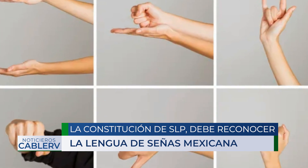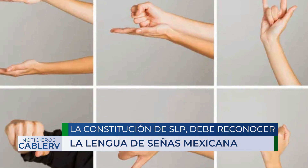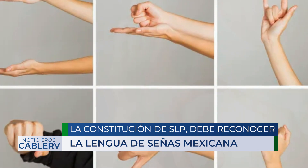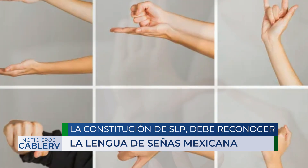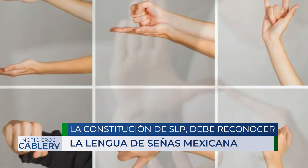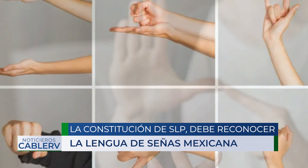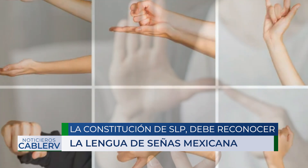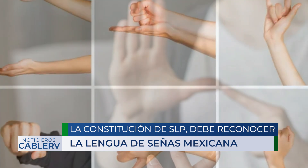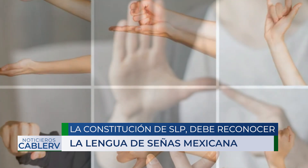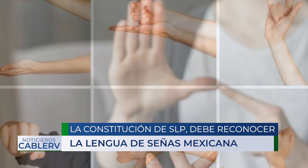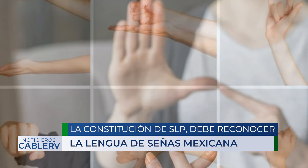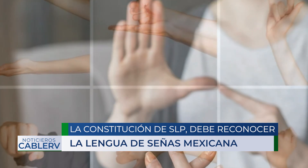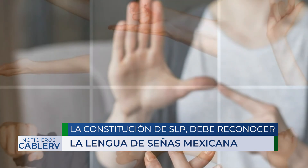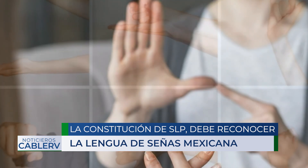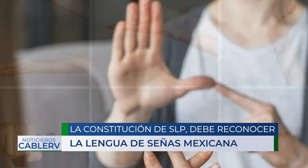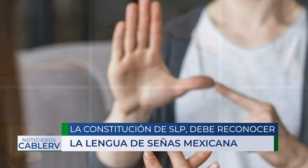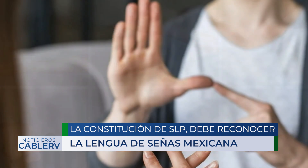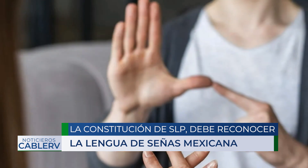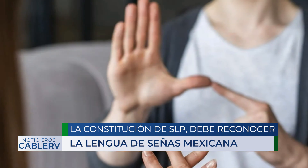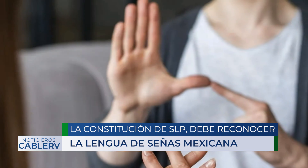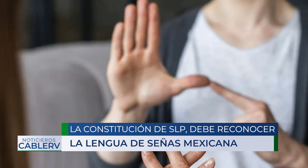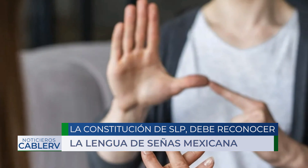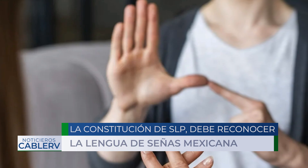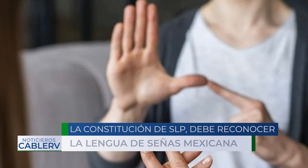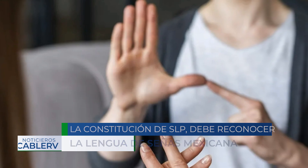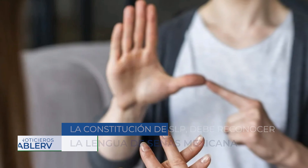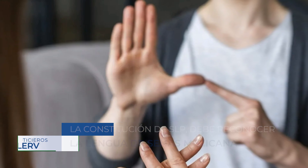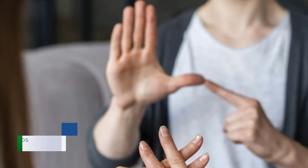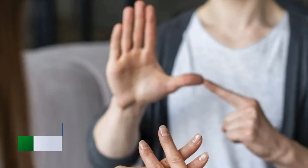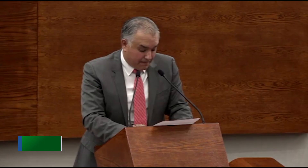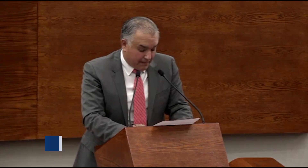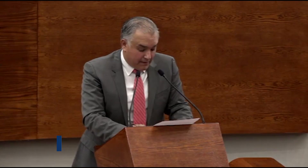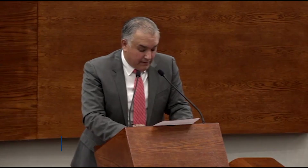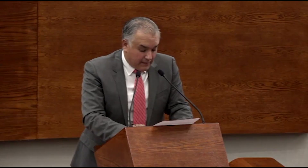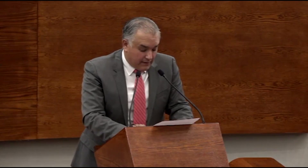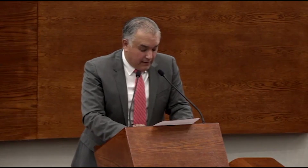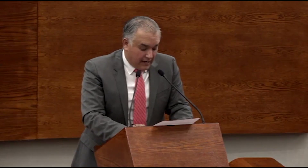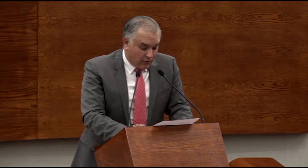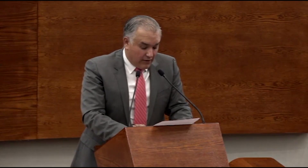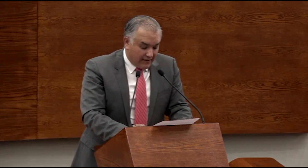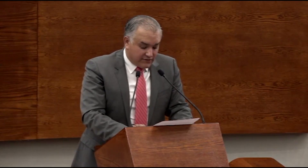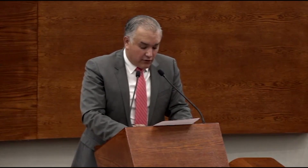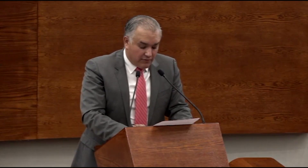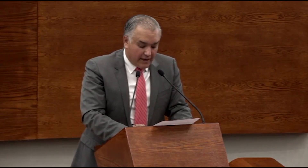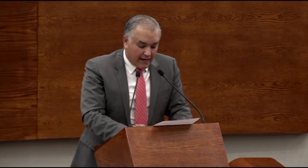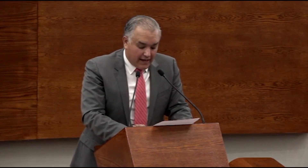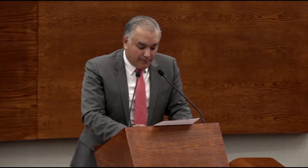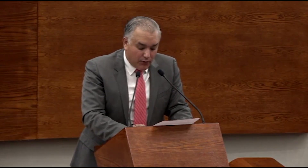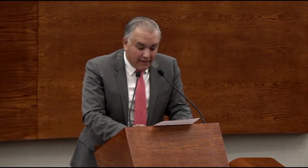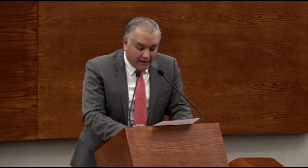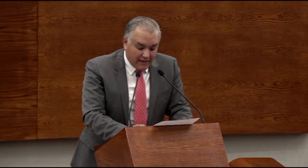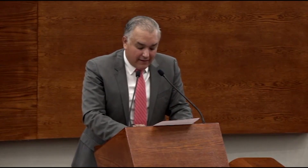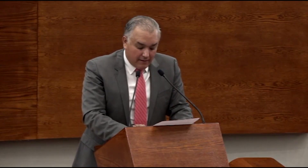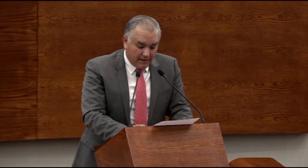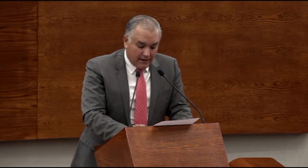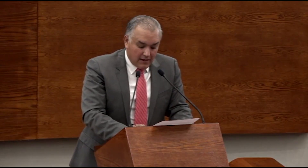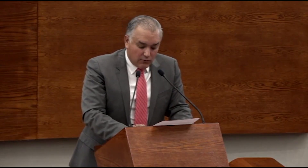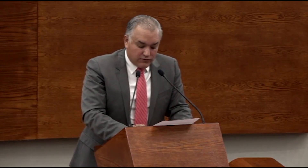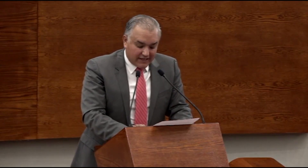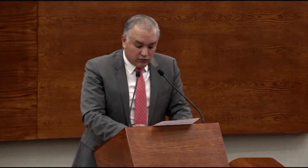reconocer la lengua de señas mexicana en la Constitución de San Luis. La comunidad de sordos mexicana puede y debe usar